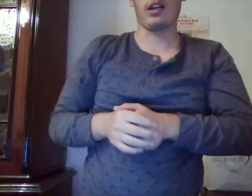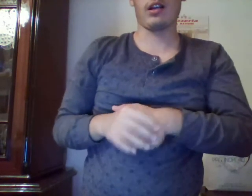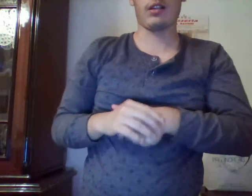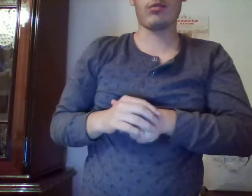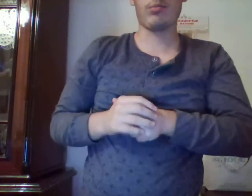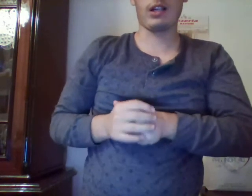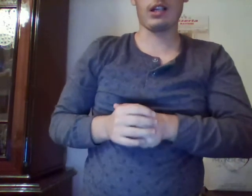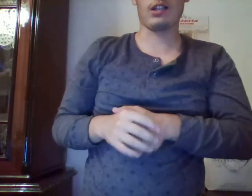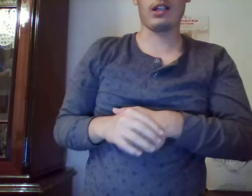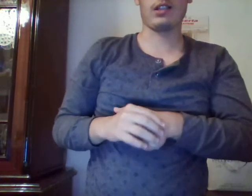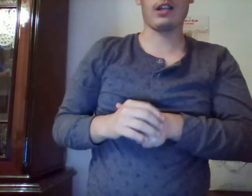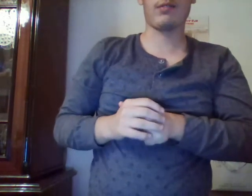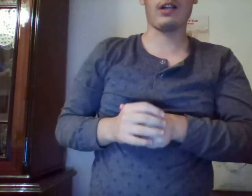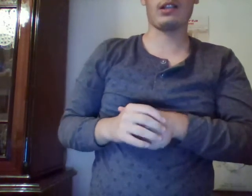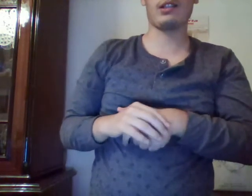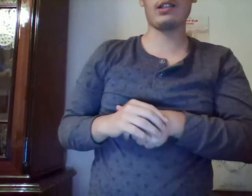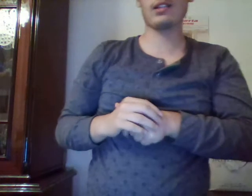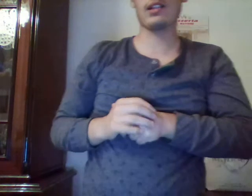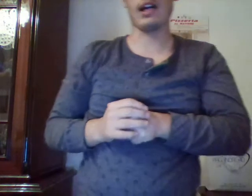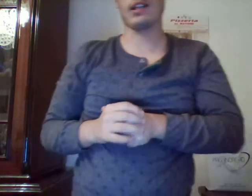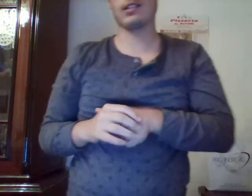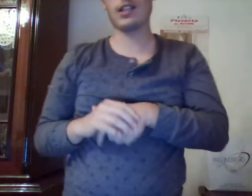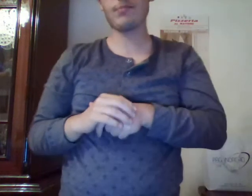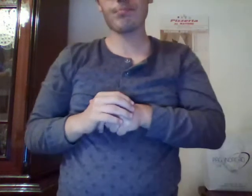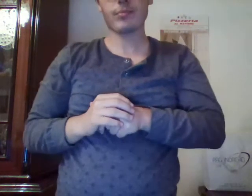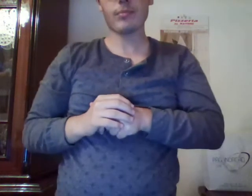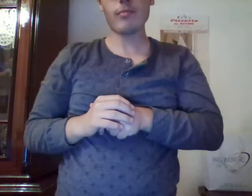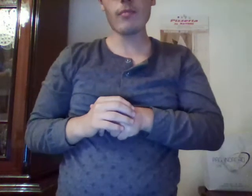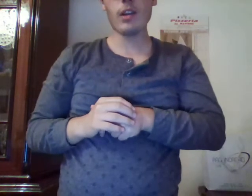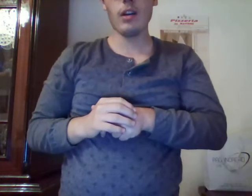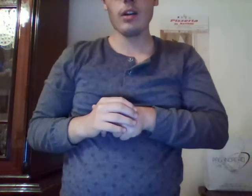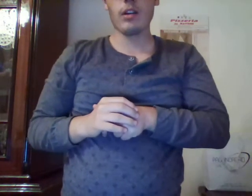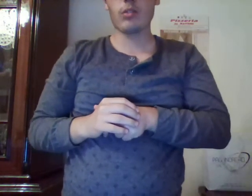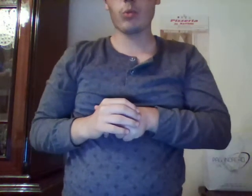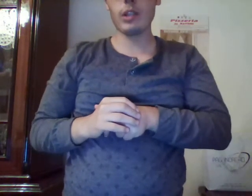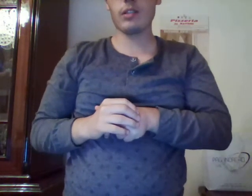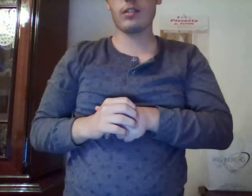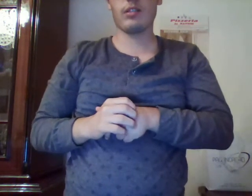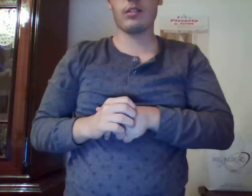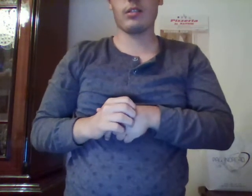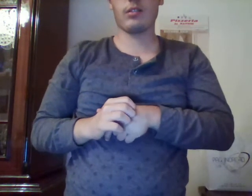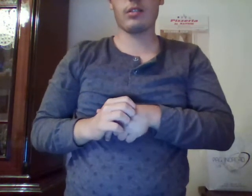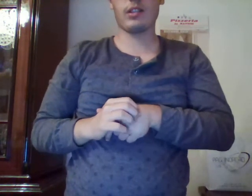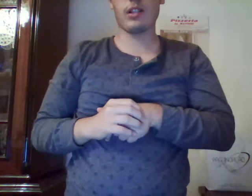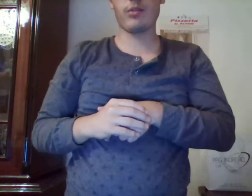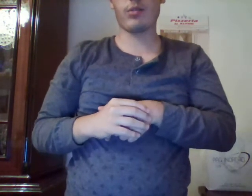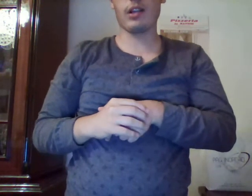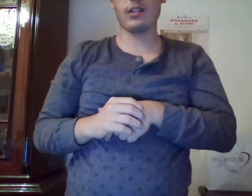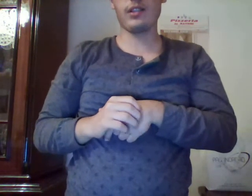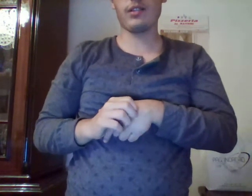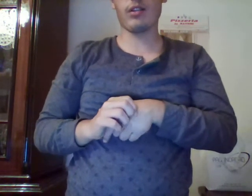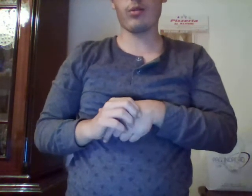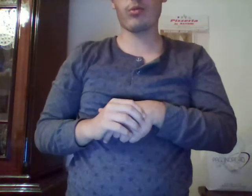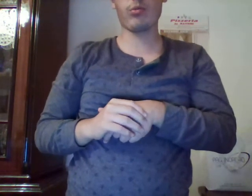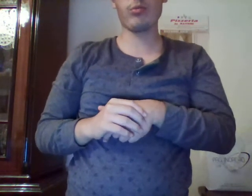recuperata la trasferta in islanda quindi rilancio la linea allo studio